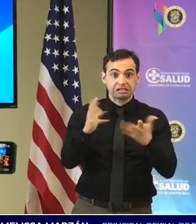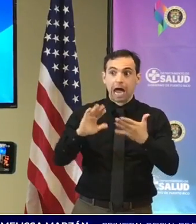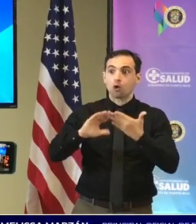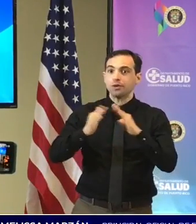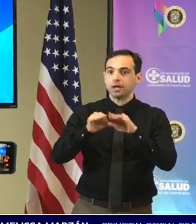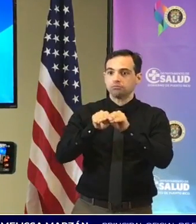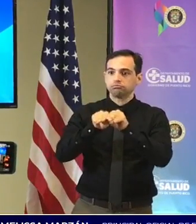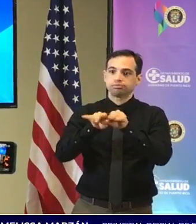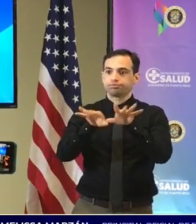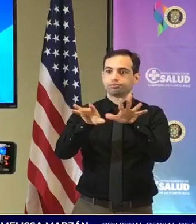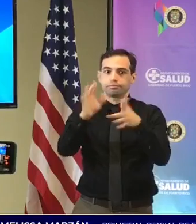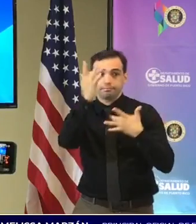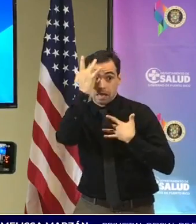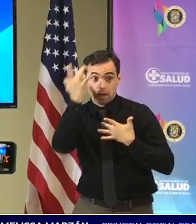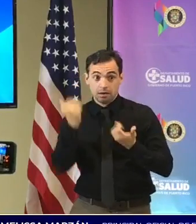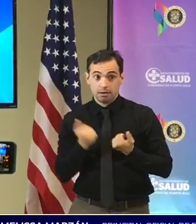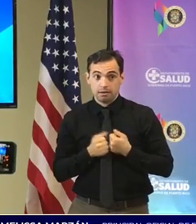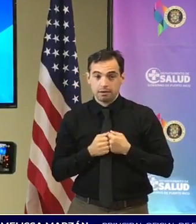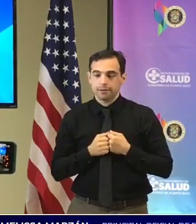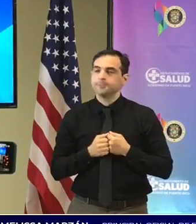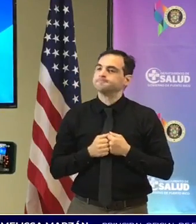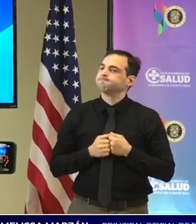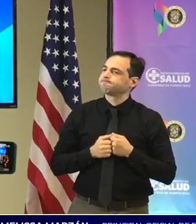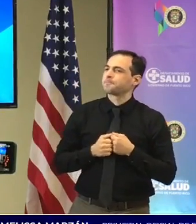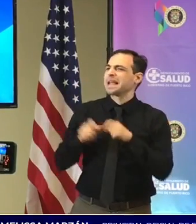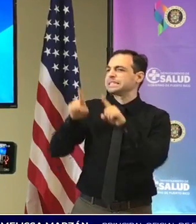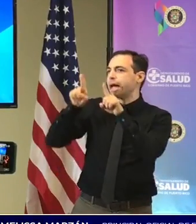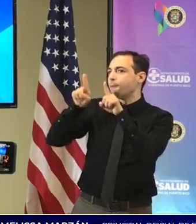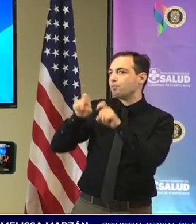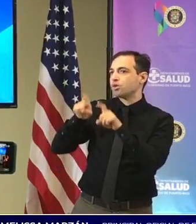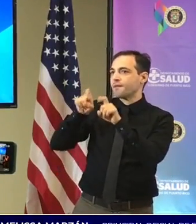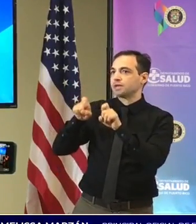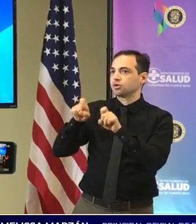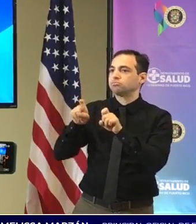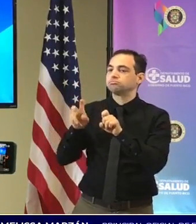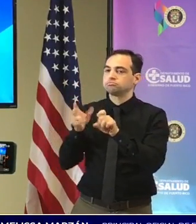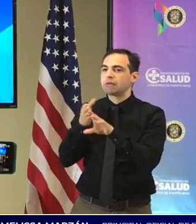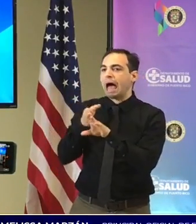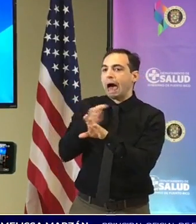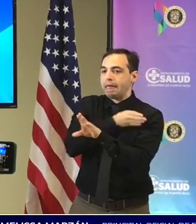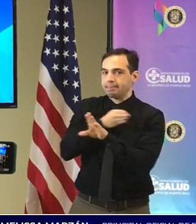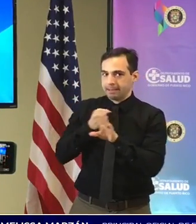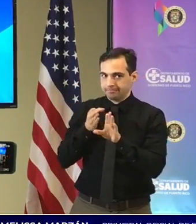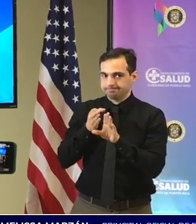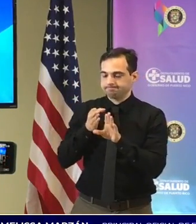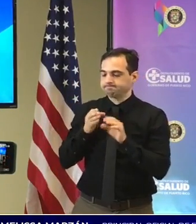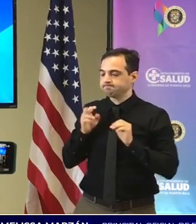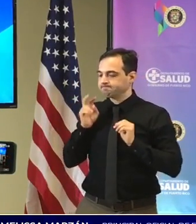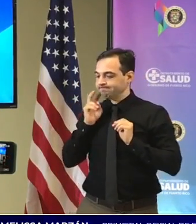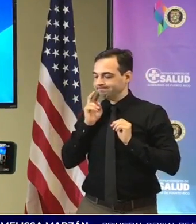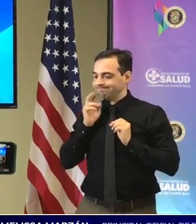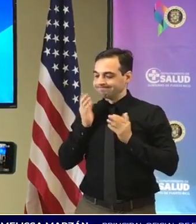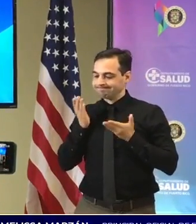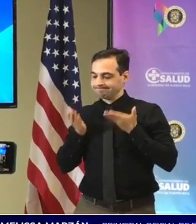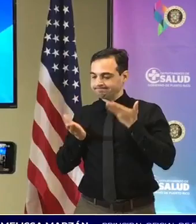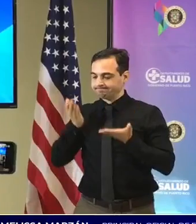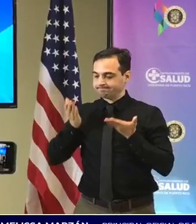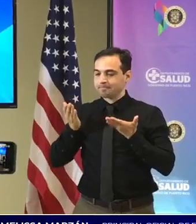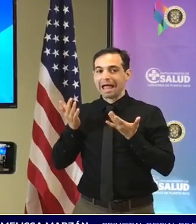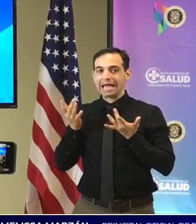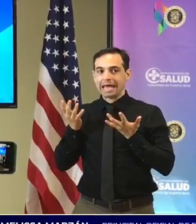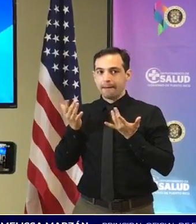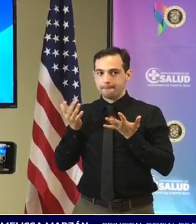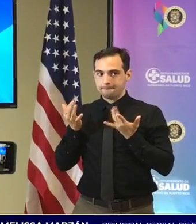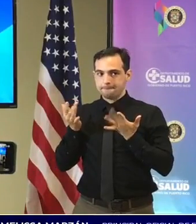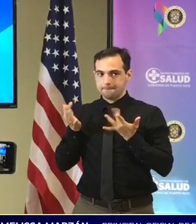son muestras preliminares y ciertamente es responsabilidad del departamento de salud esperar a que llegue una ¿verdad? la secuencia